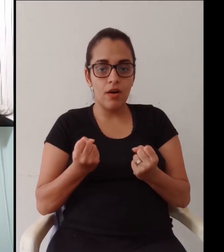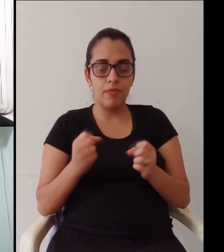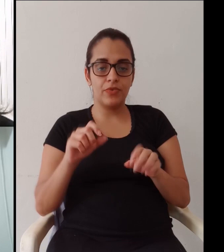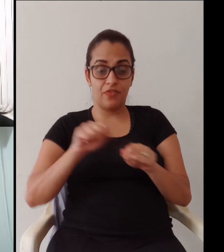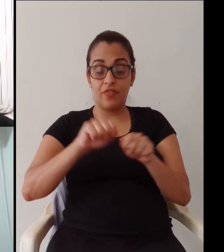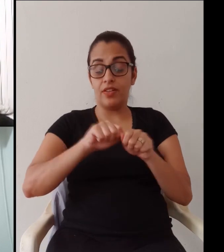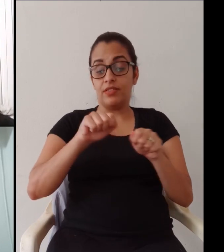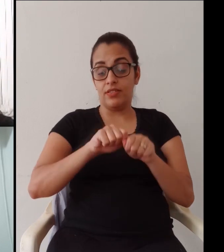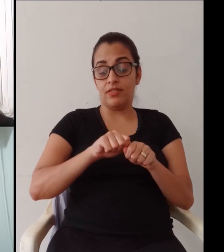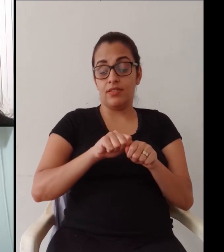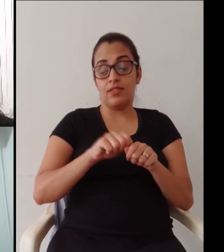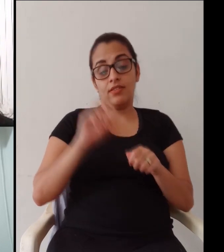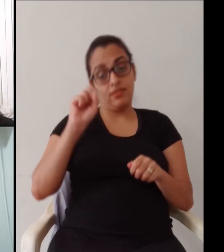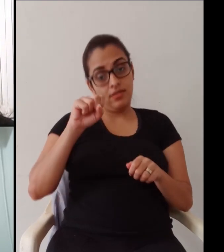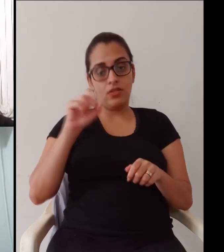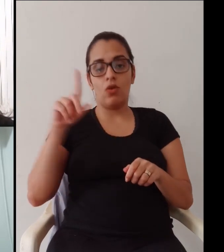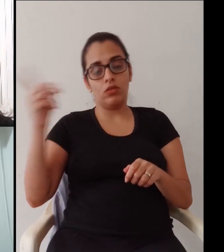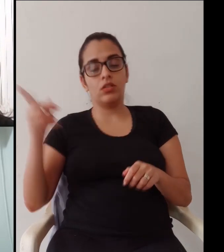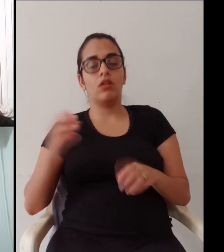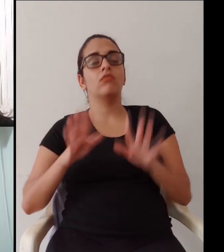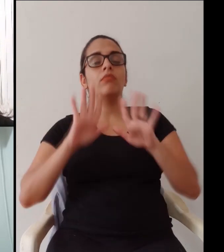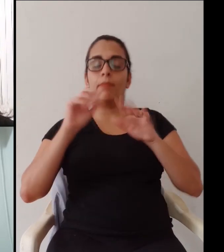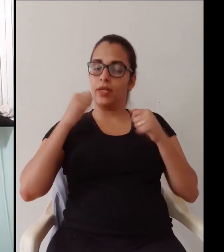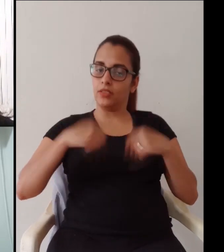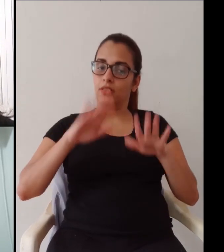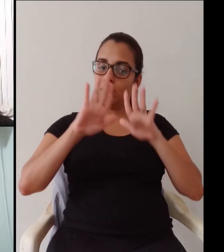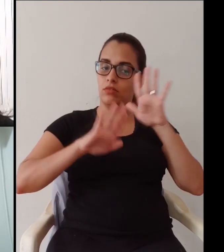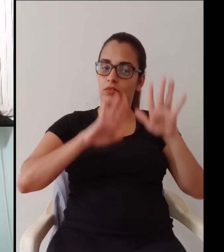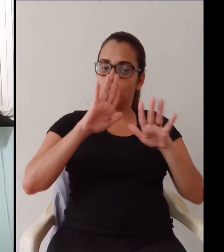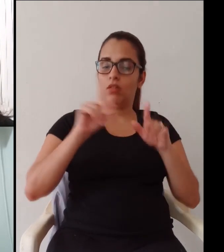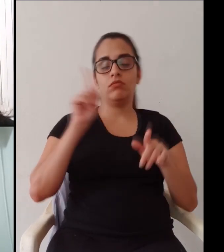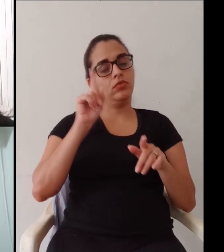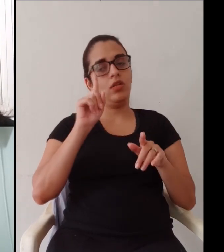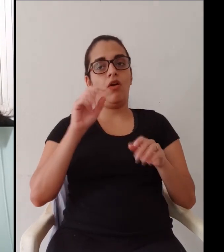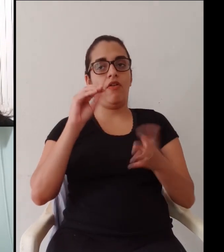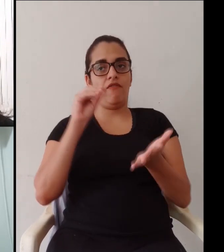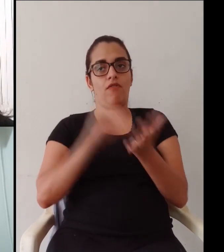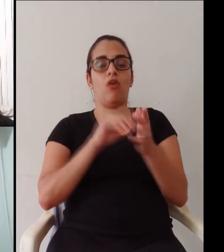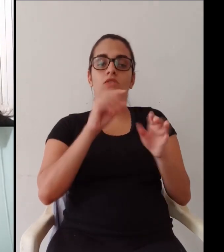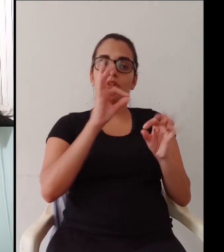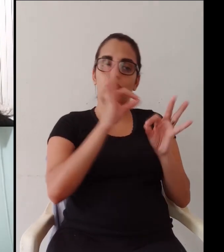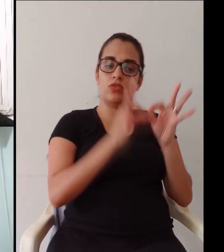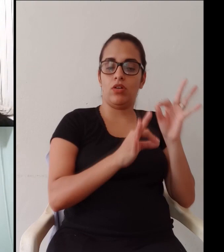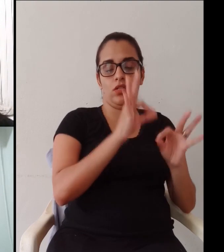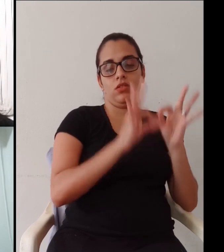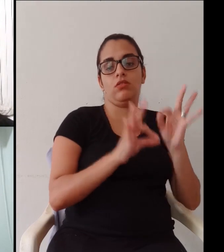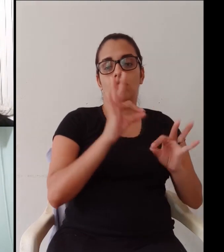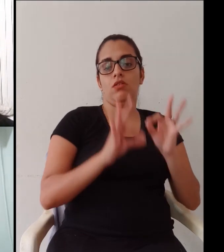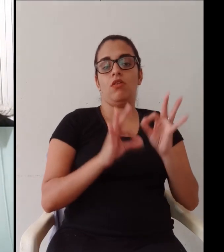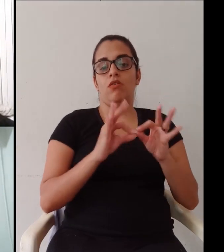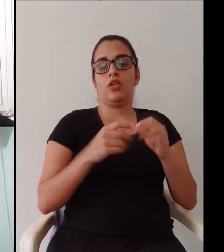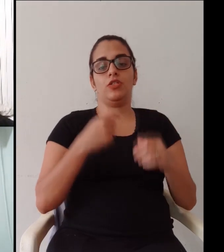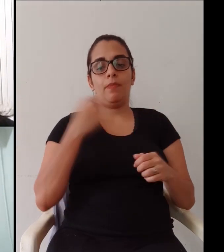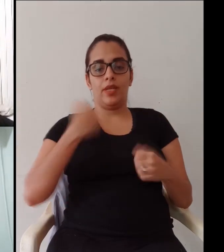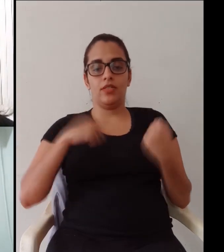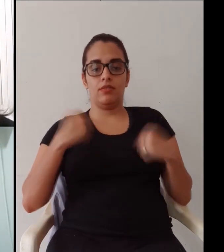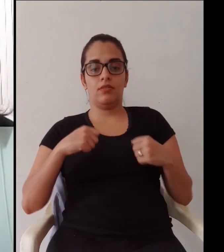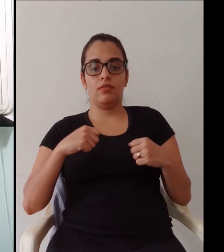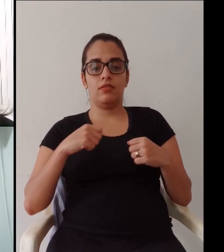tomar um cuidado de como isso vai ser tratado e como isso vai realmente funcionar ou não então é